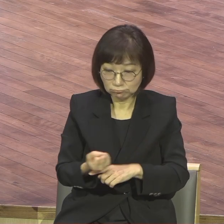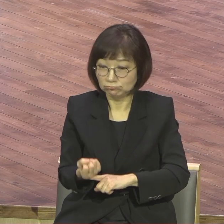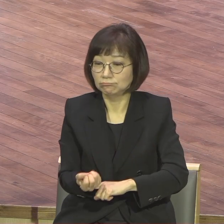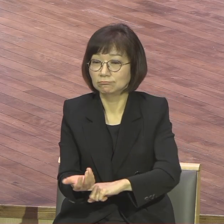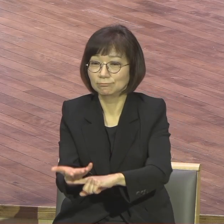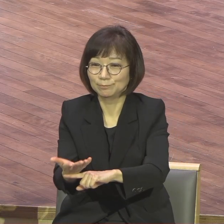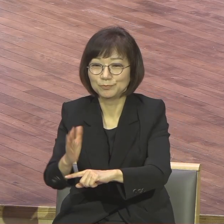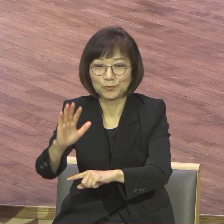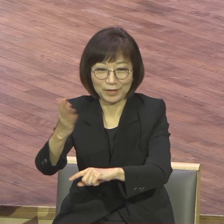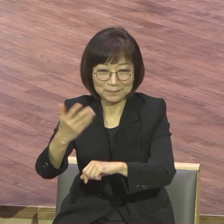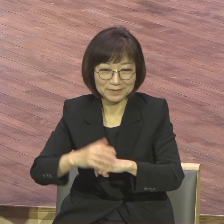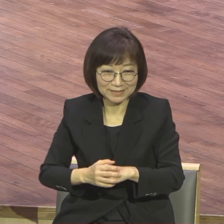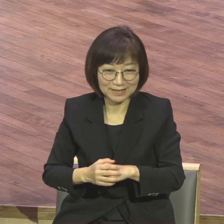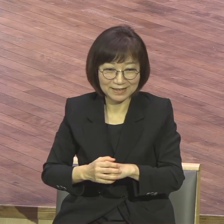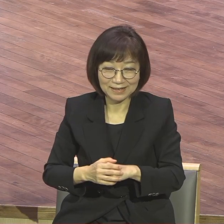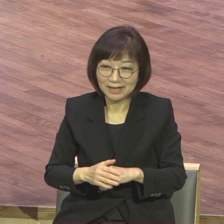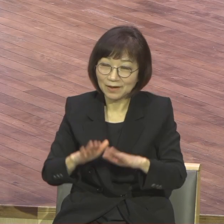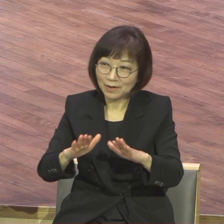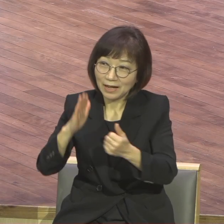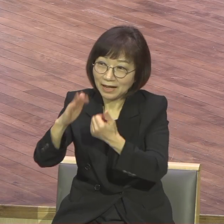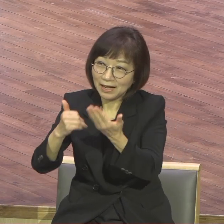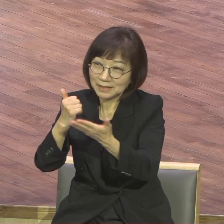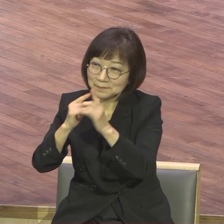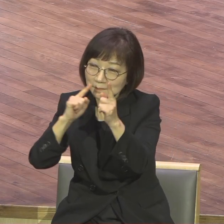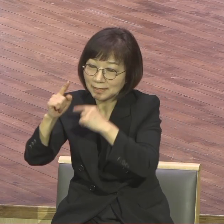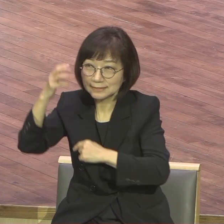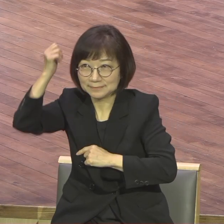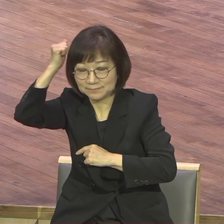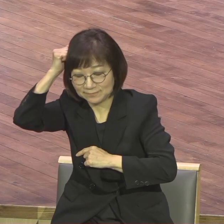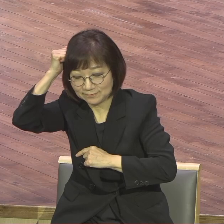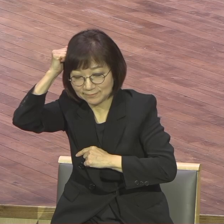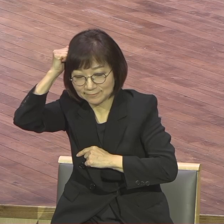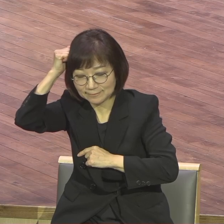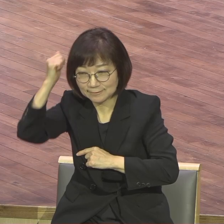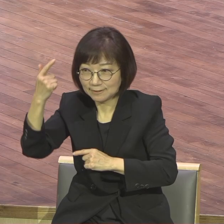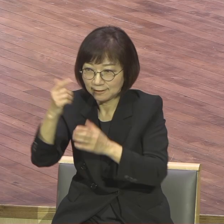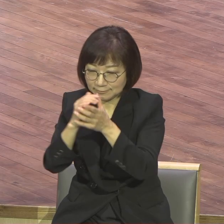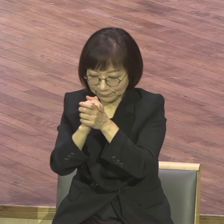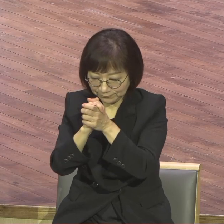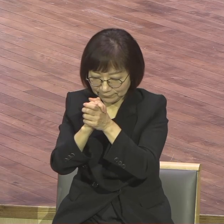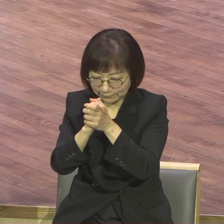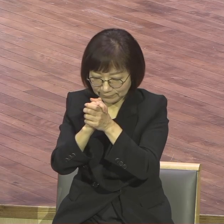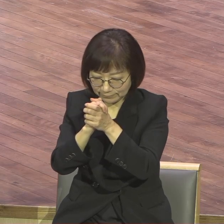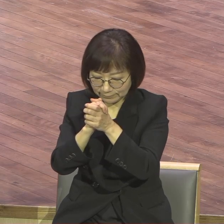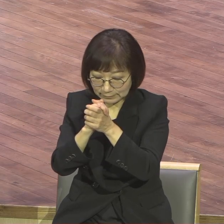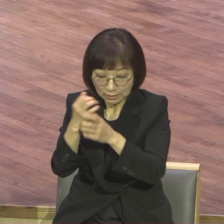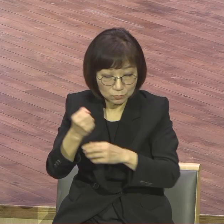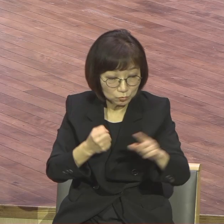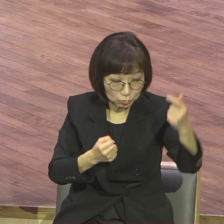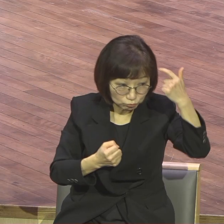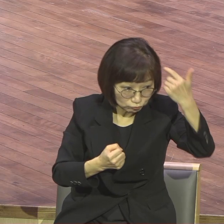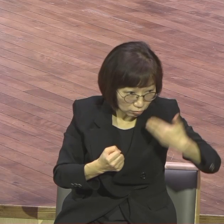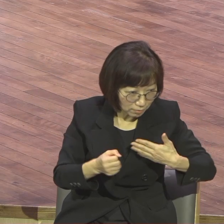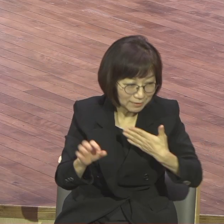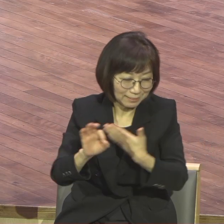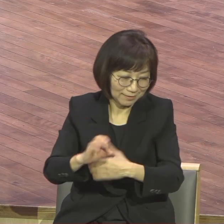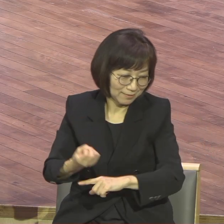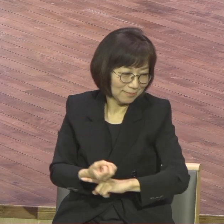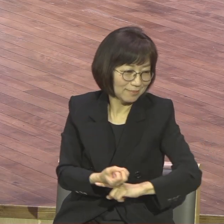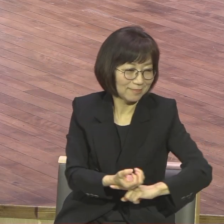하나 내게 그 말씀부터 해주신 기도 그거 가지고 중인되는 삶을 사는 거지요 말씀 없지 기도 안